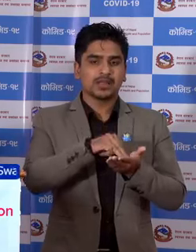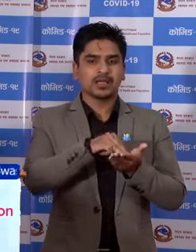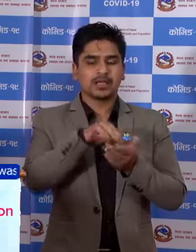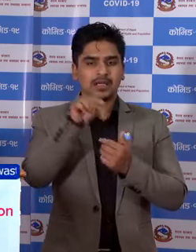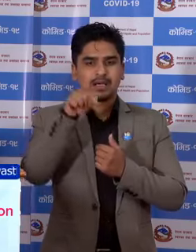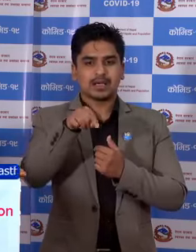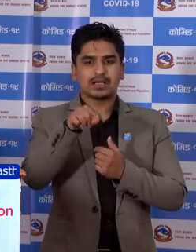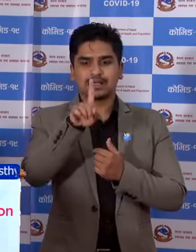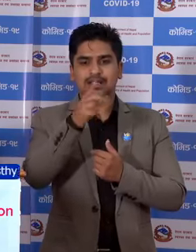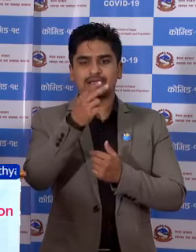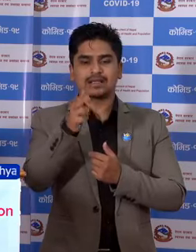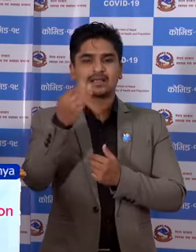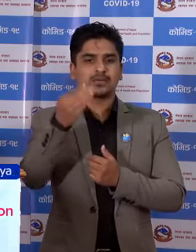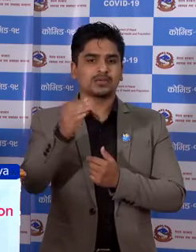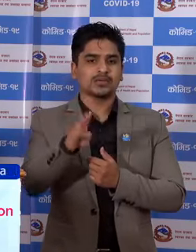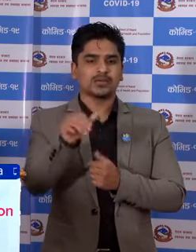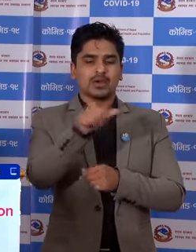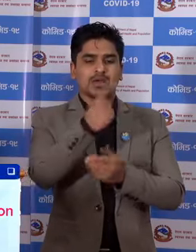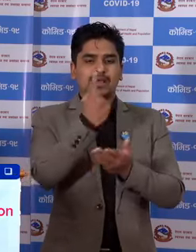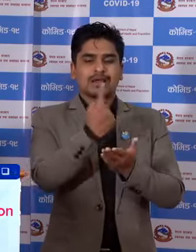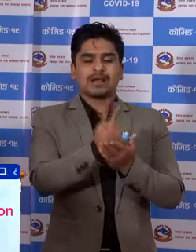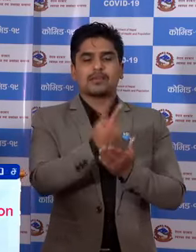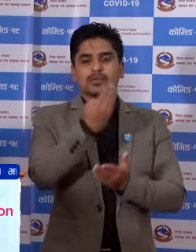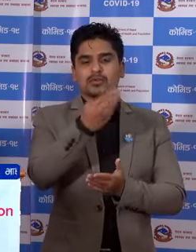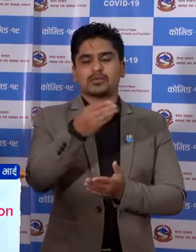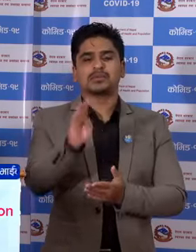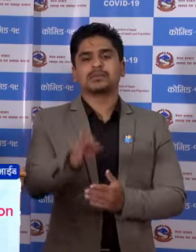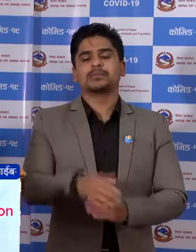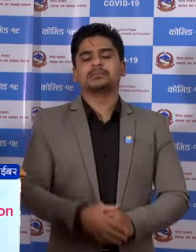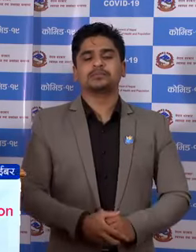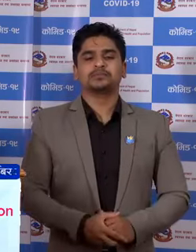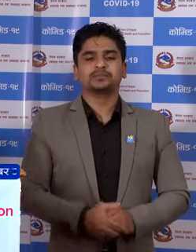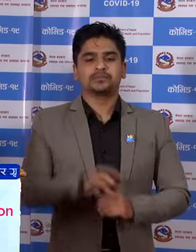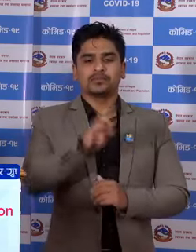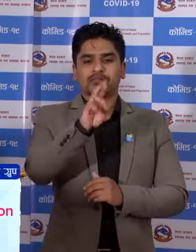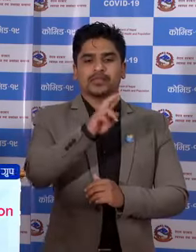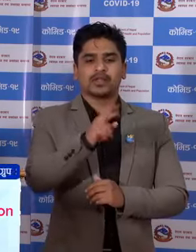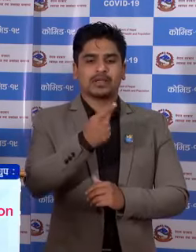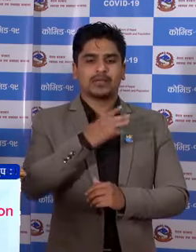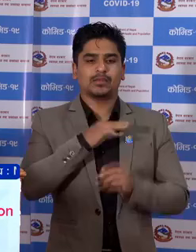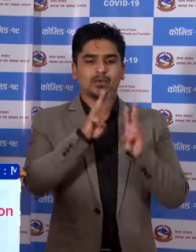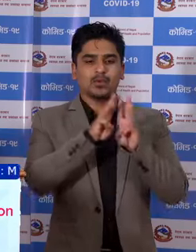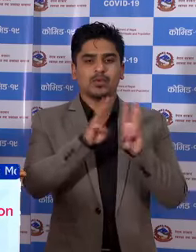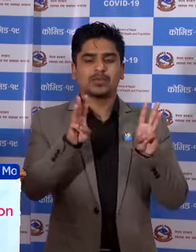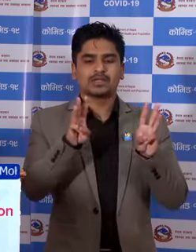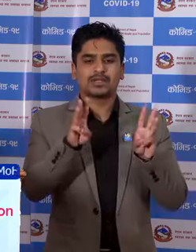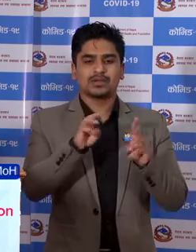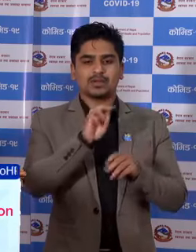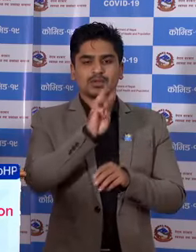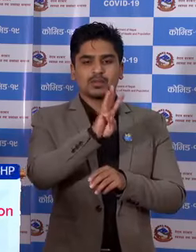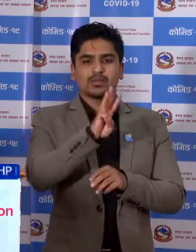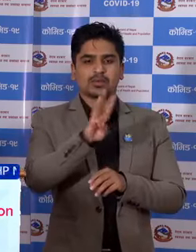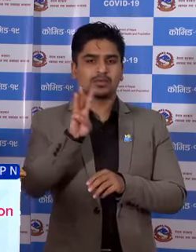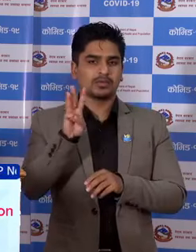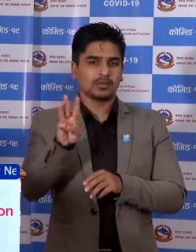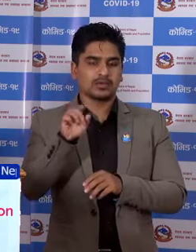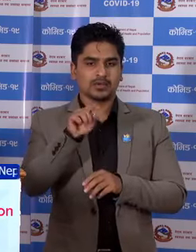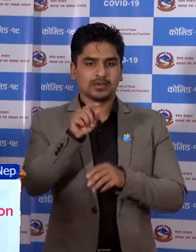आज एक जना हुन्हों छा वाका फण्नों को हुन्हों छा र हम्रो वेबसाइट www